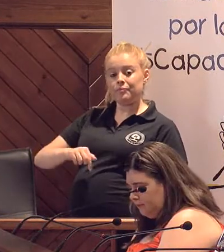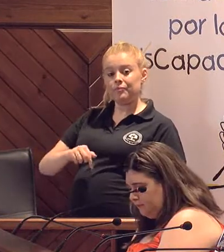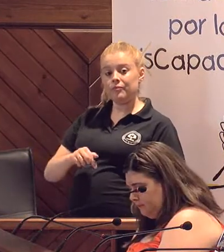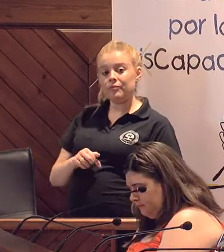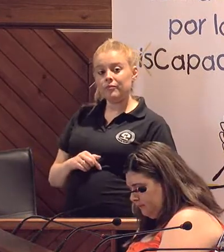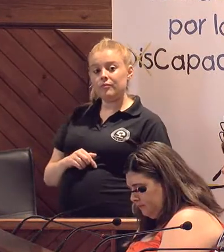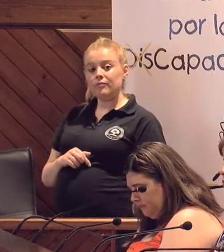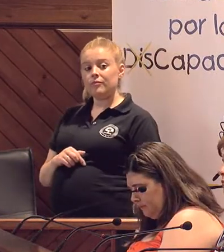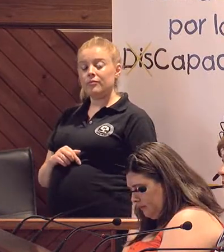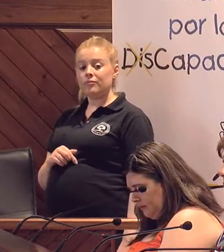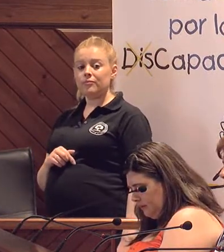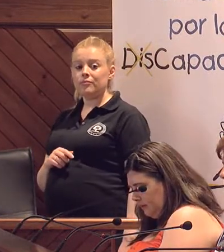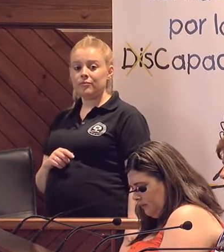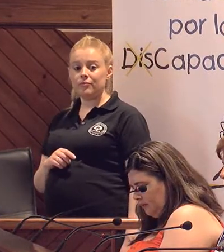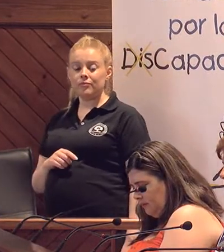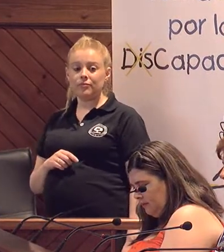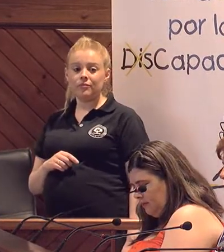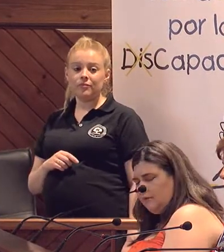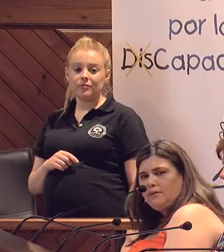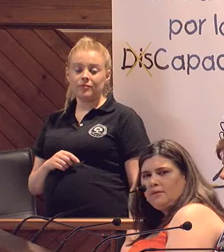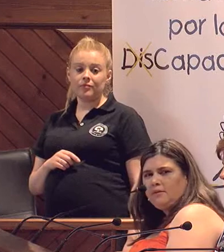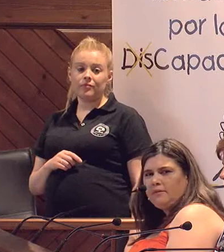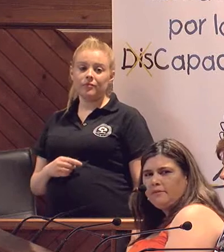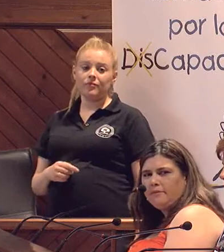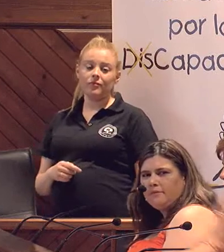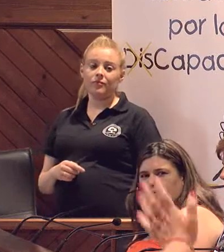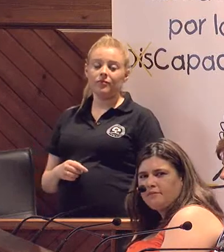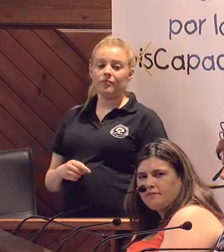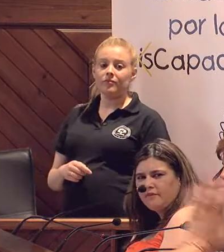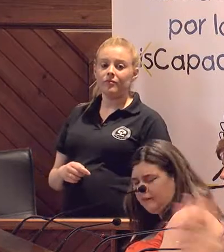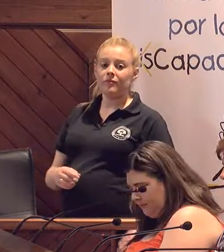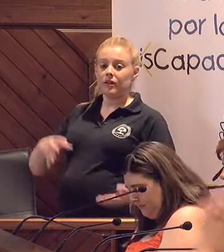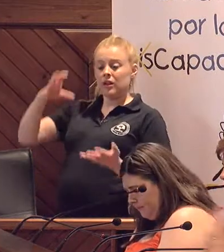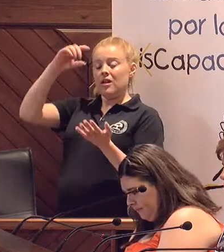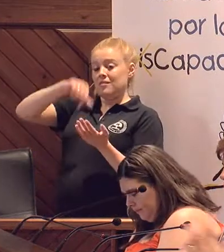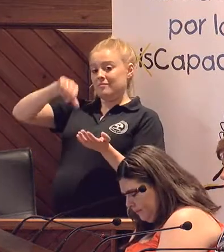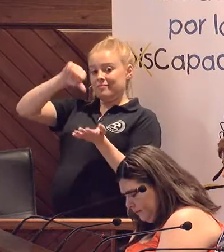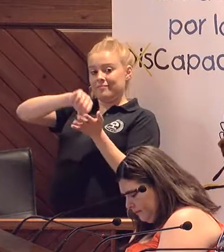el asentro está para